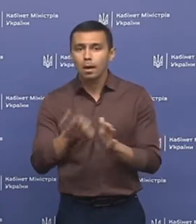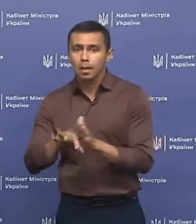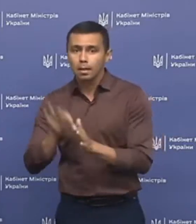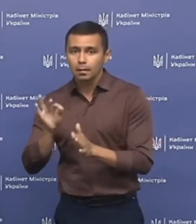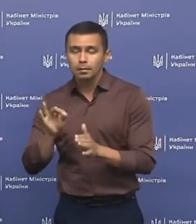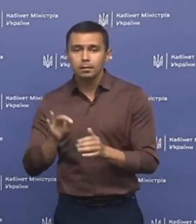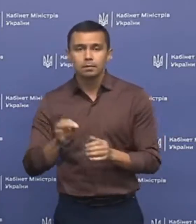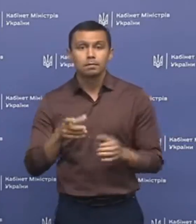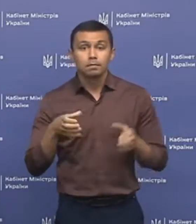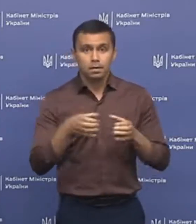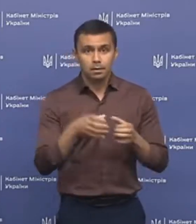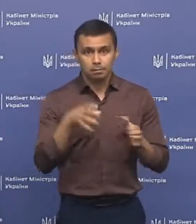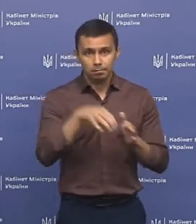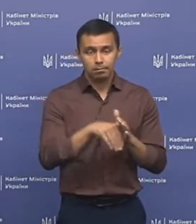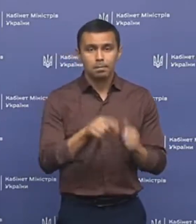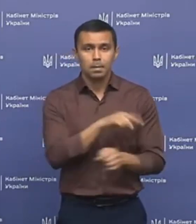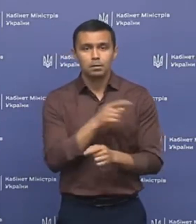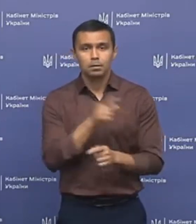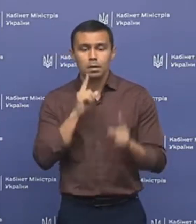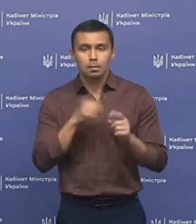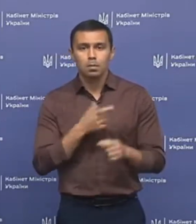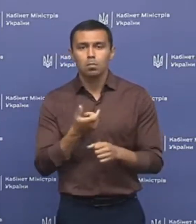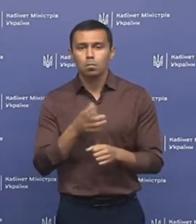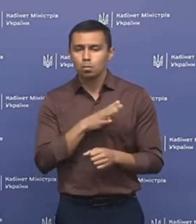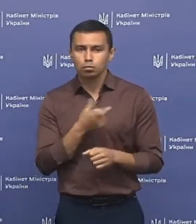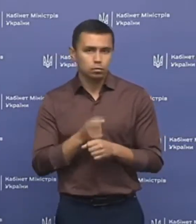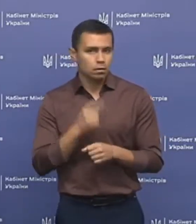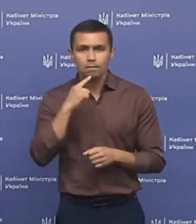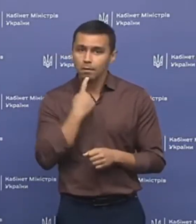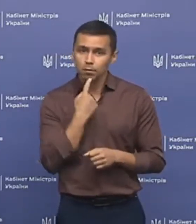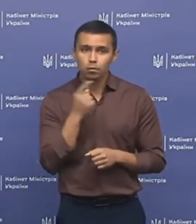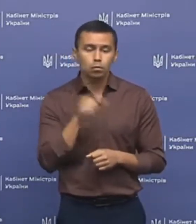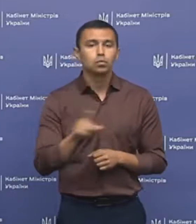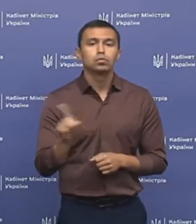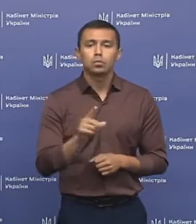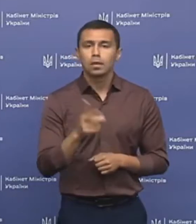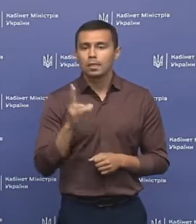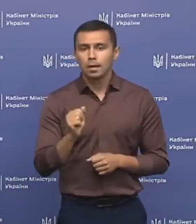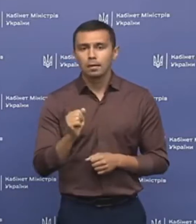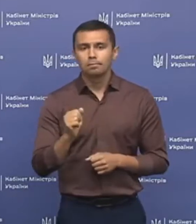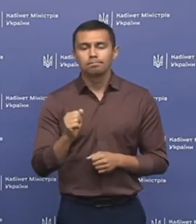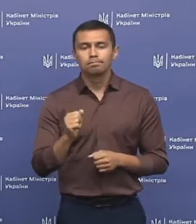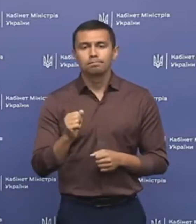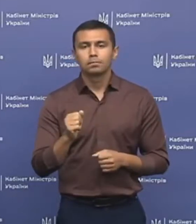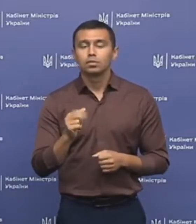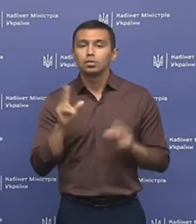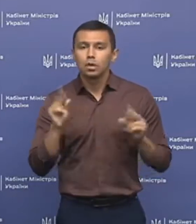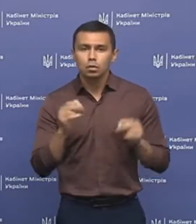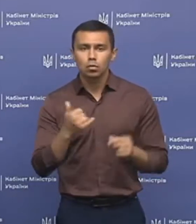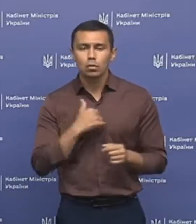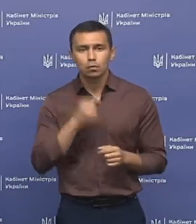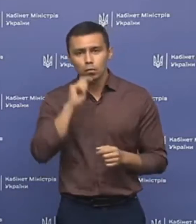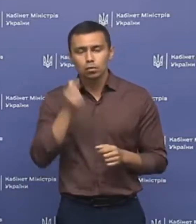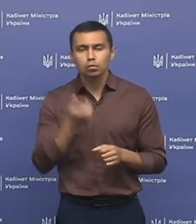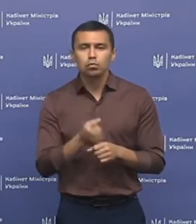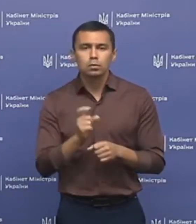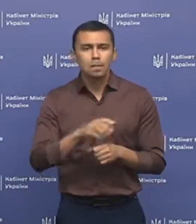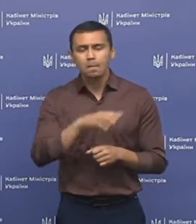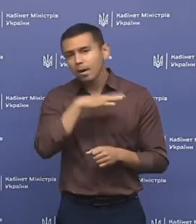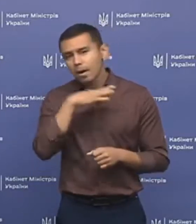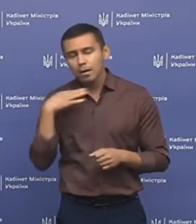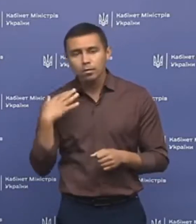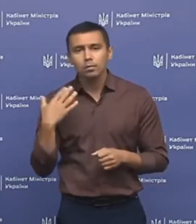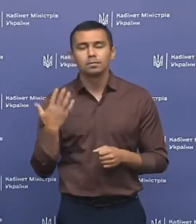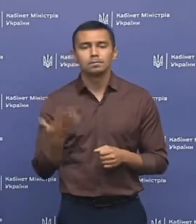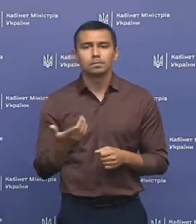склад Медичної Ради, мені було дуже важко, тому що на превелике щастя в нашій країні дуже багато